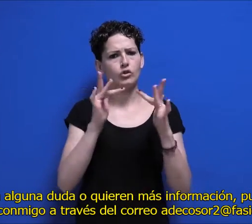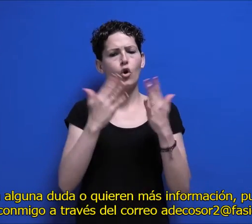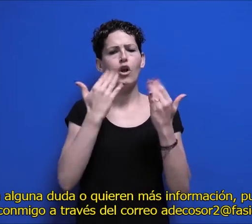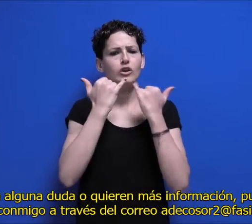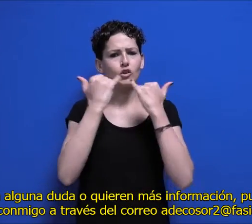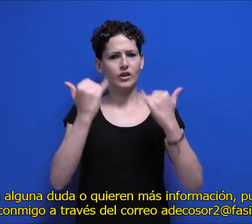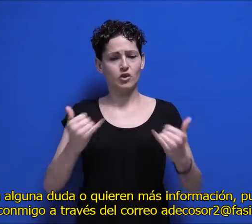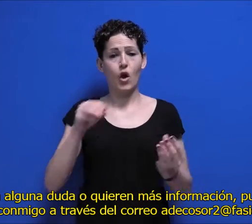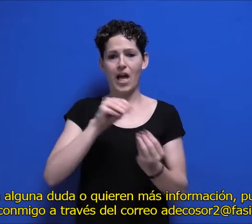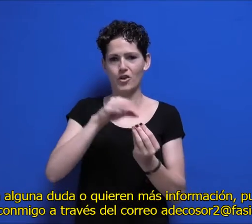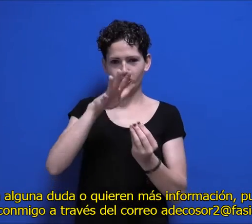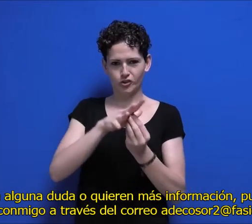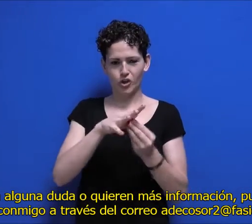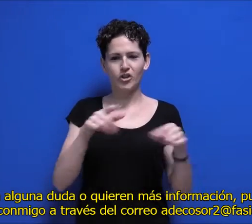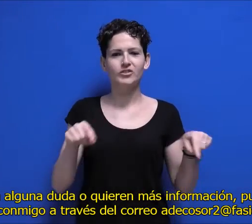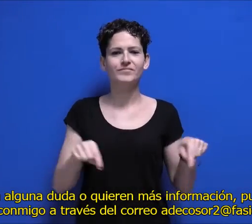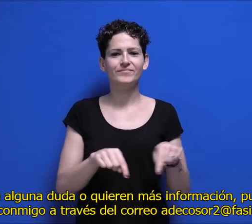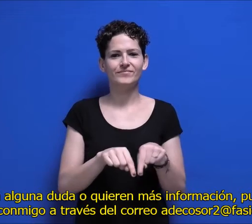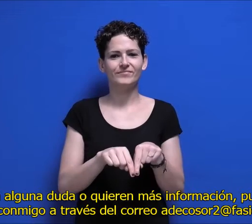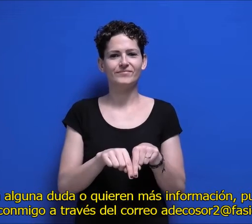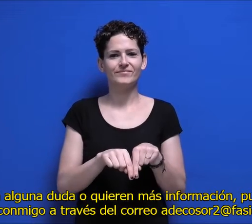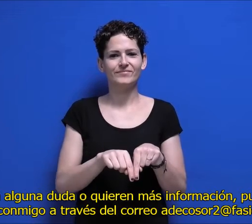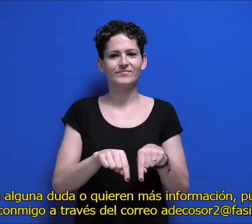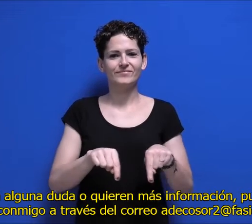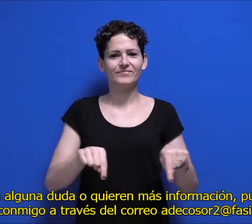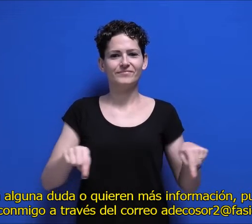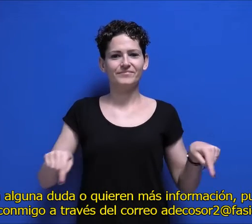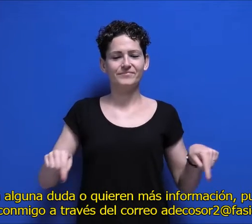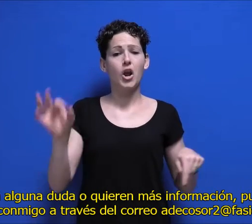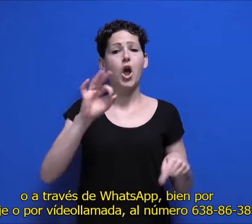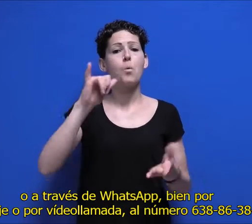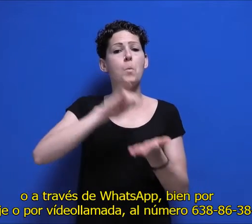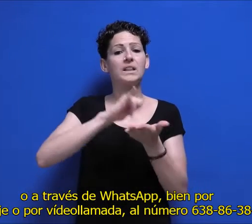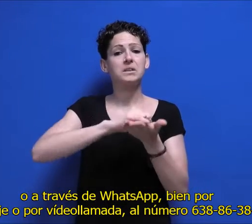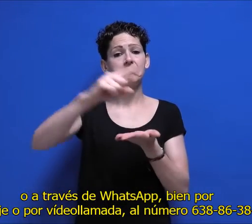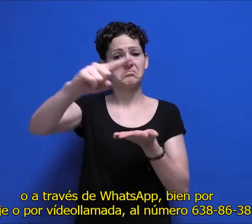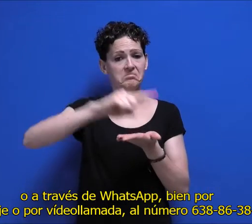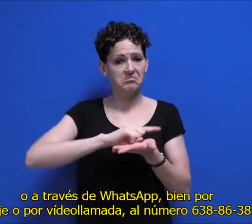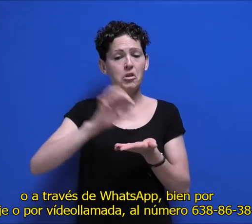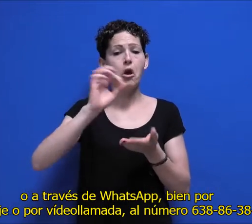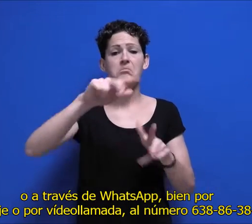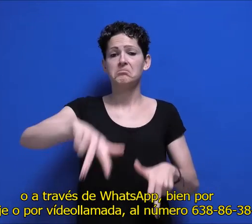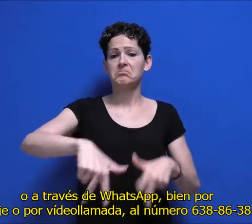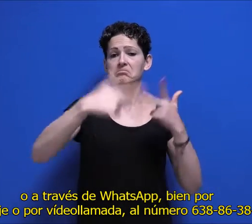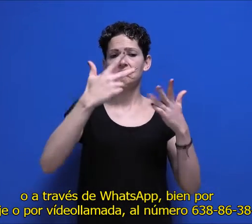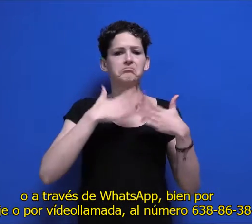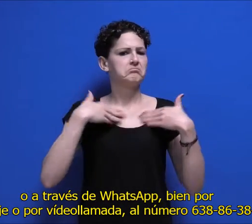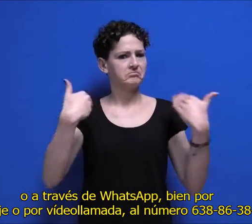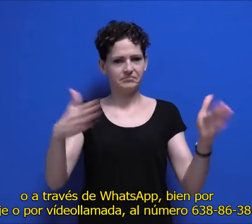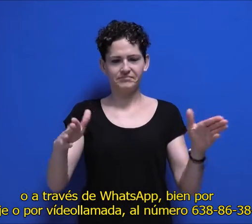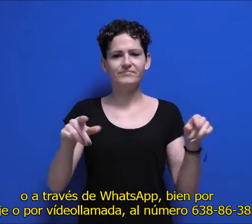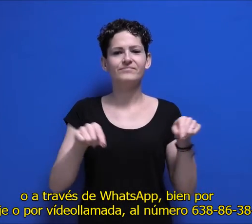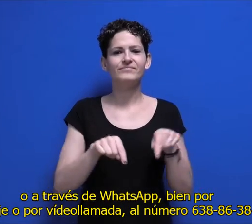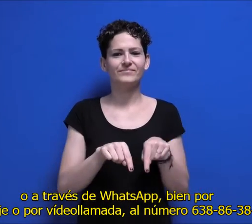contactar conmigo a través del correo adecosordos.com.org o a través de WhatsApp, bien por mensaje o por videollamada, al número